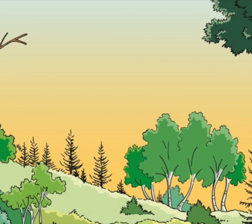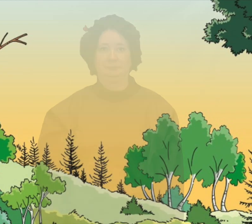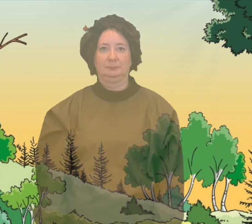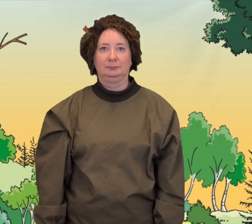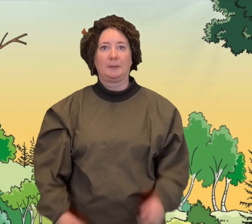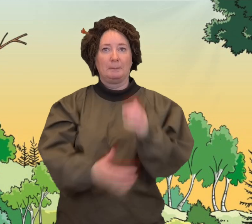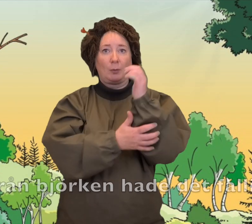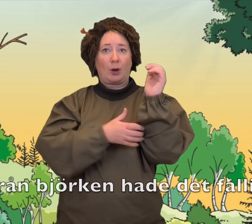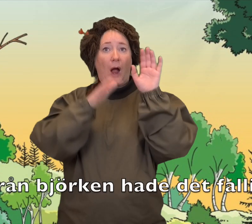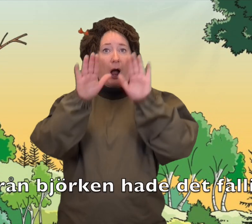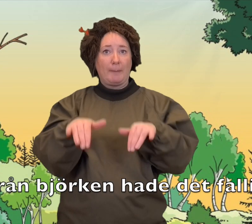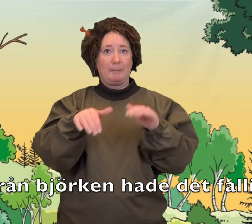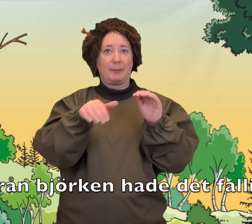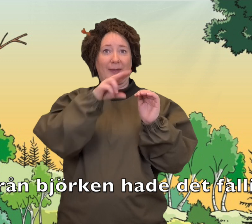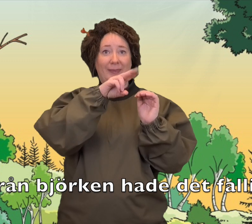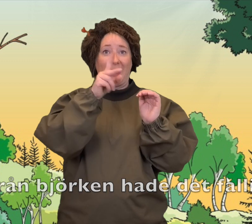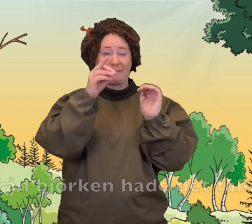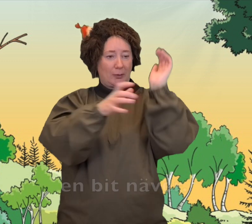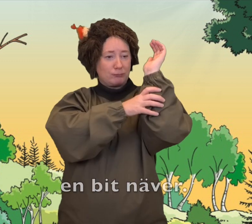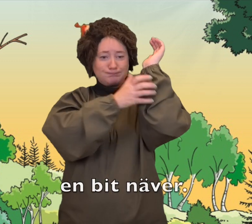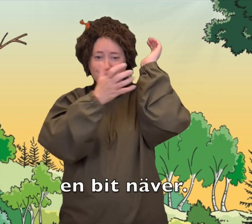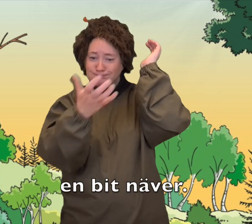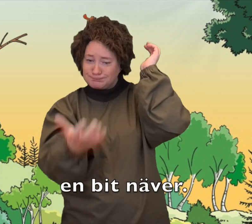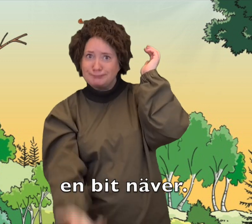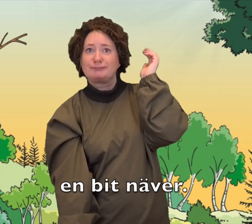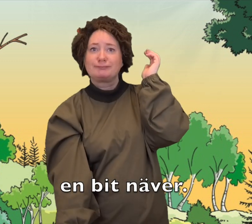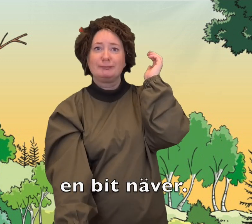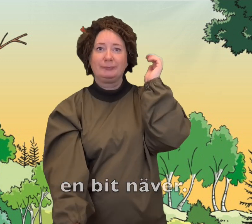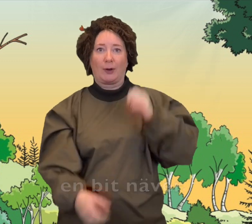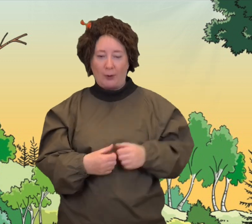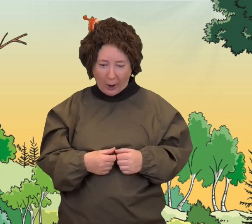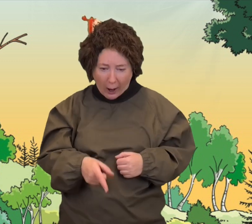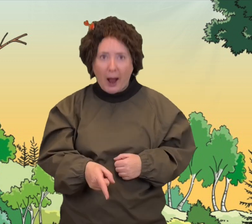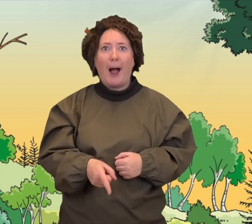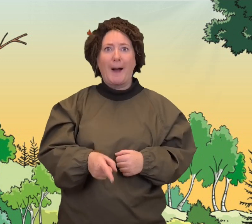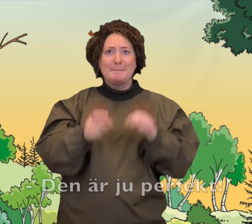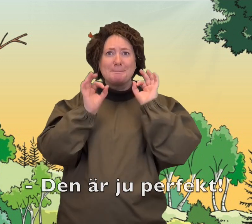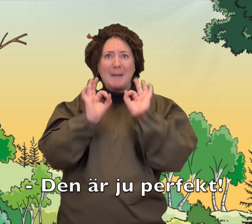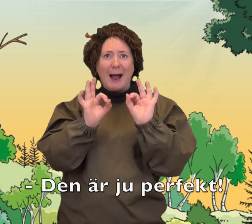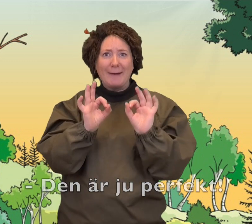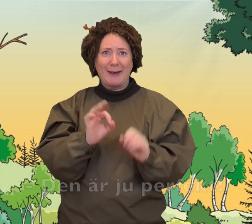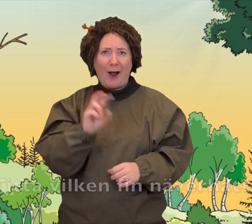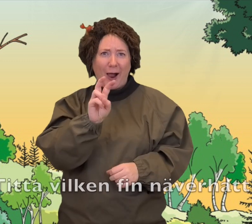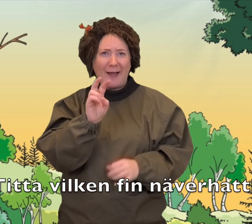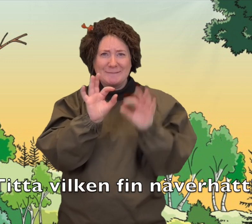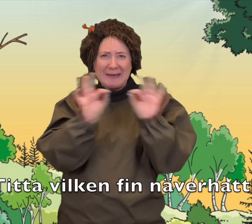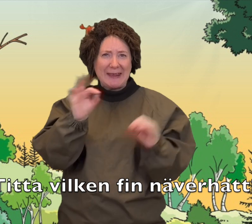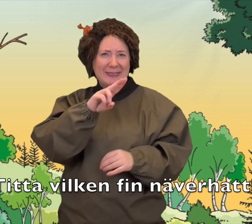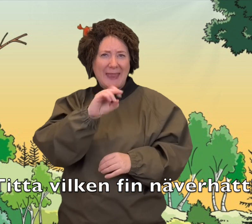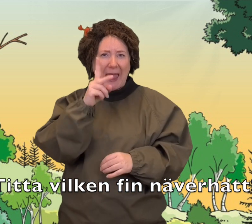Från björken hade det fallit en bit näver. Den är ju perfekt! Titta vilken fin